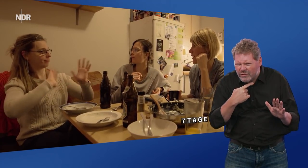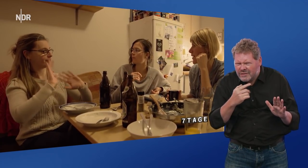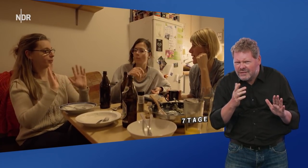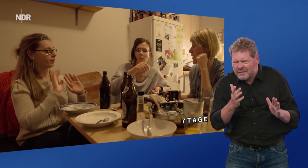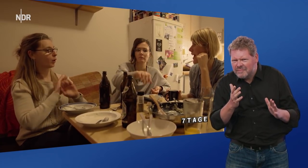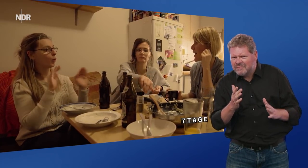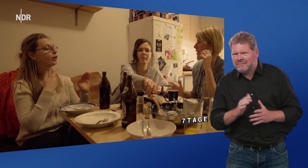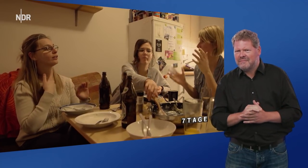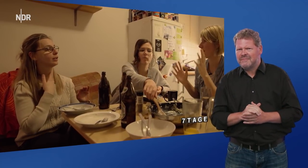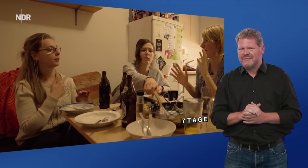Nein.